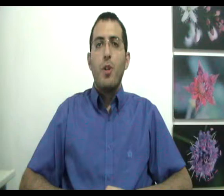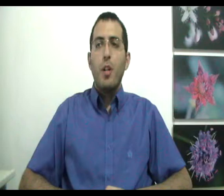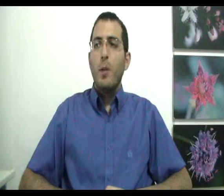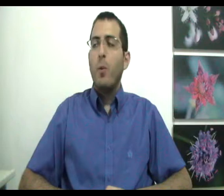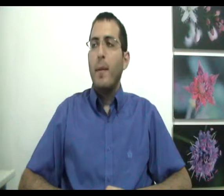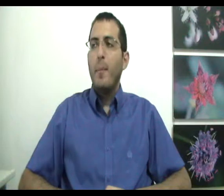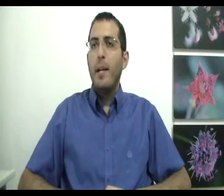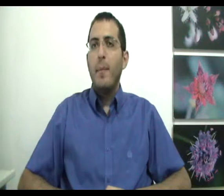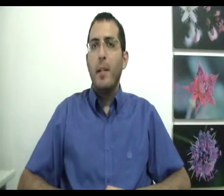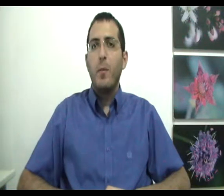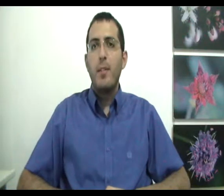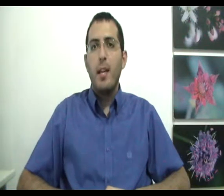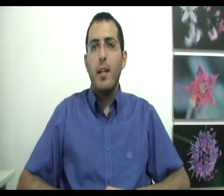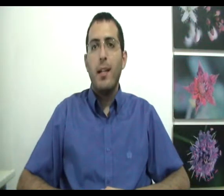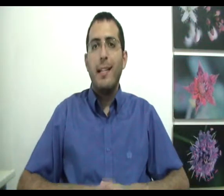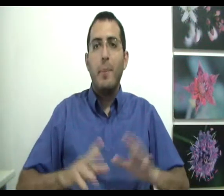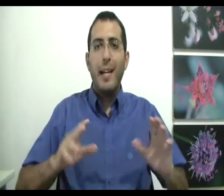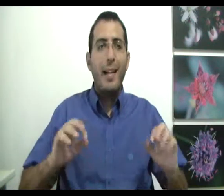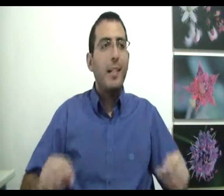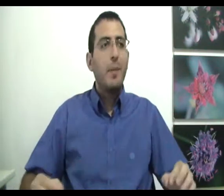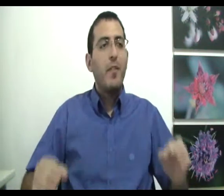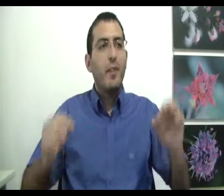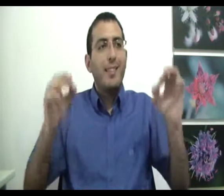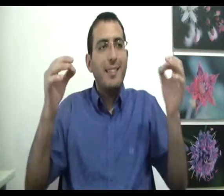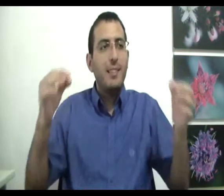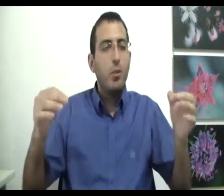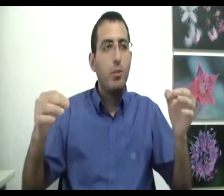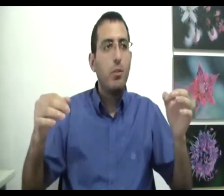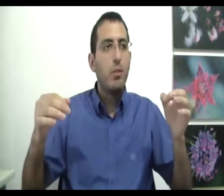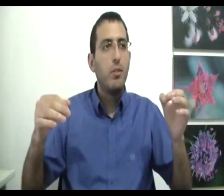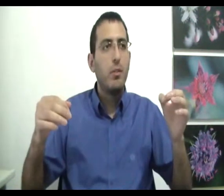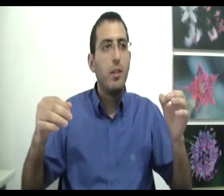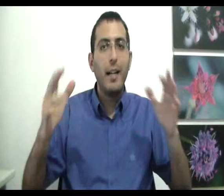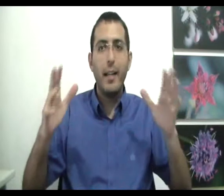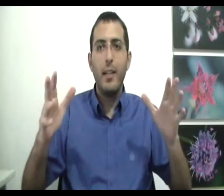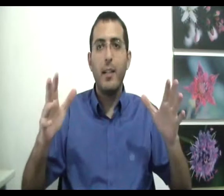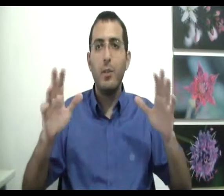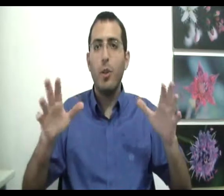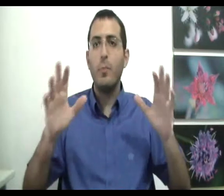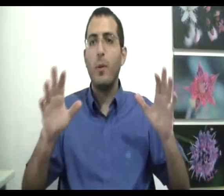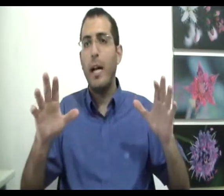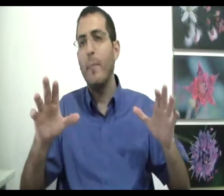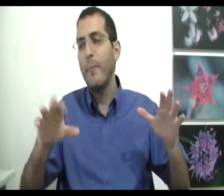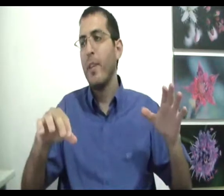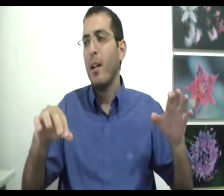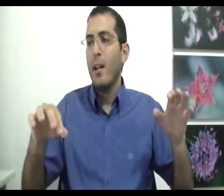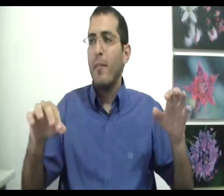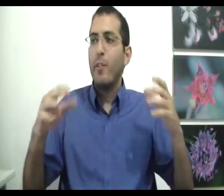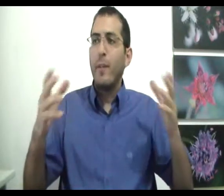שלום לכולם, פעם אני רוצה לדבר על אחת מהפנטזיות הכי גדולות בעולם וכשאני